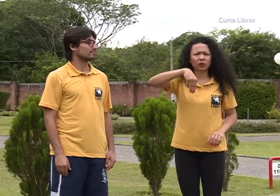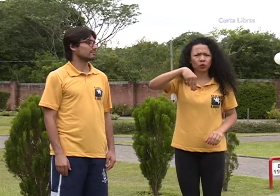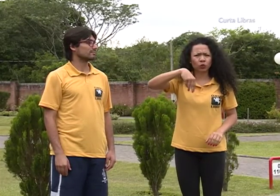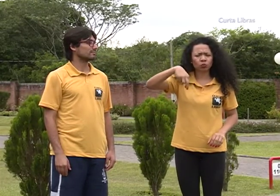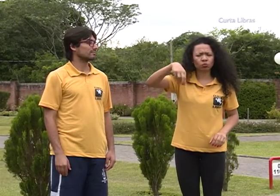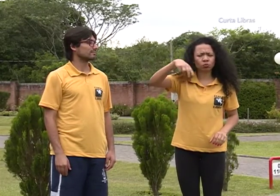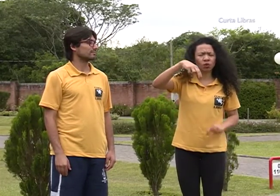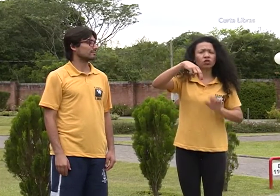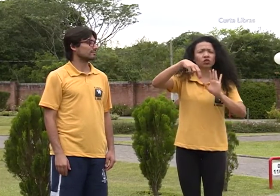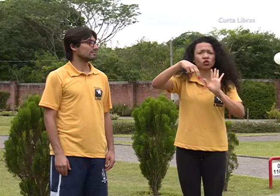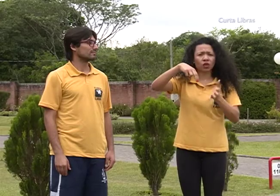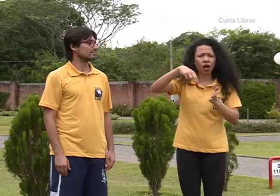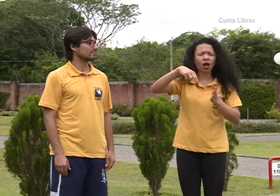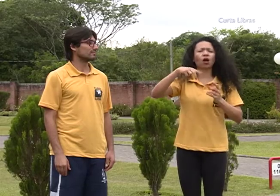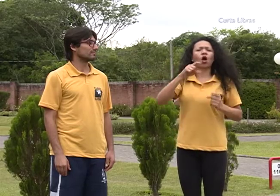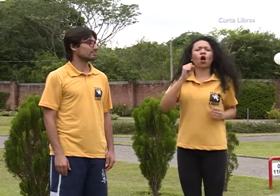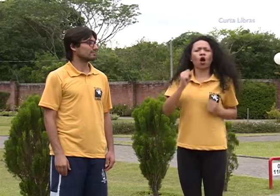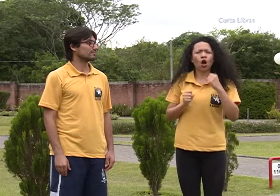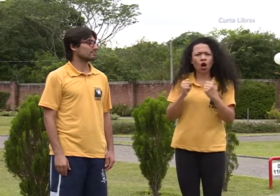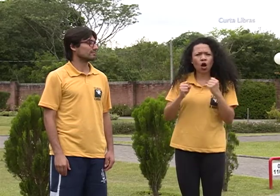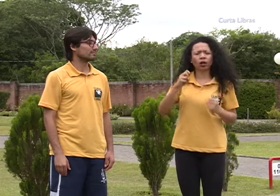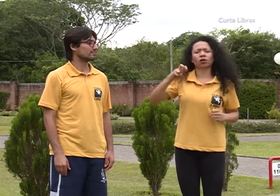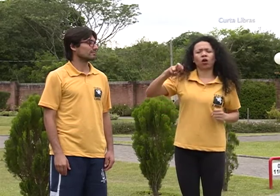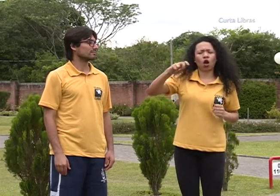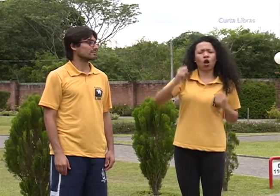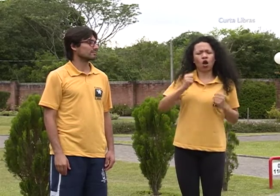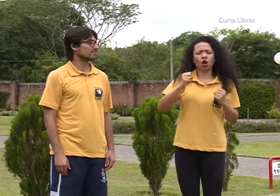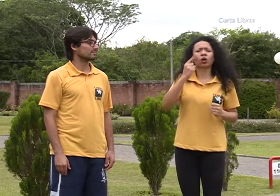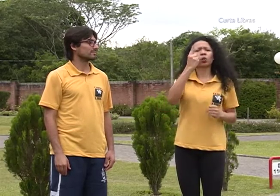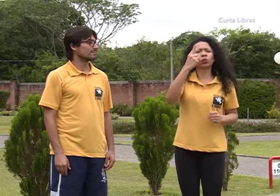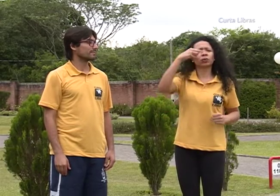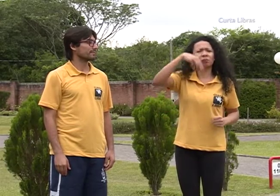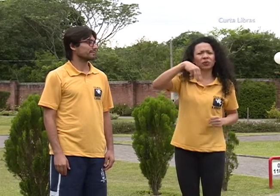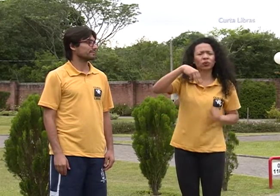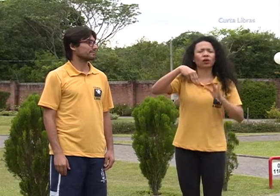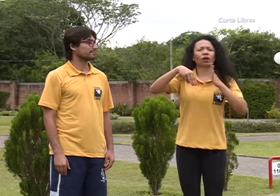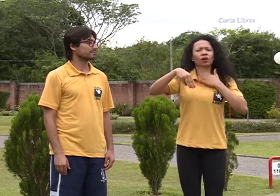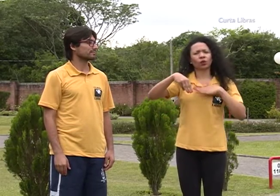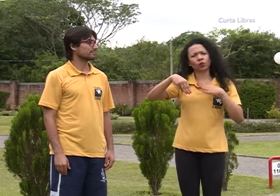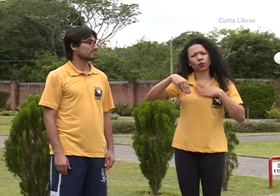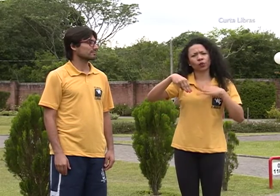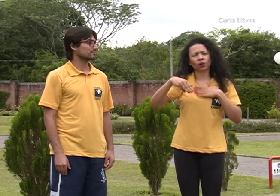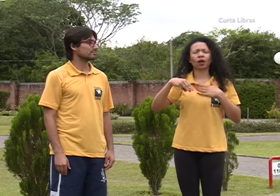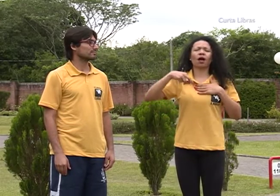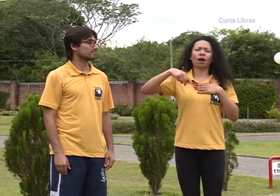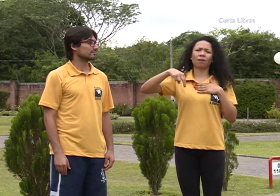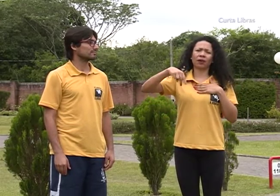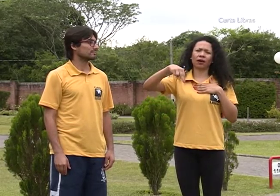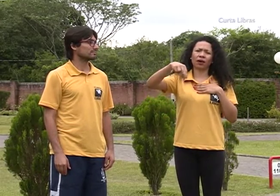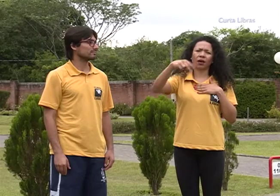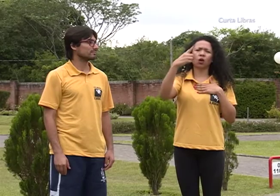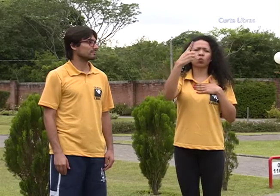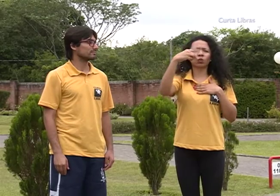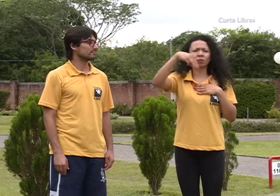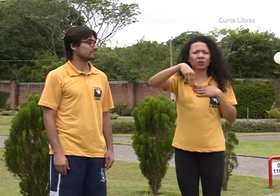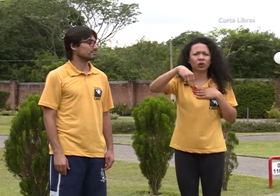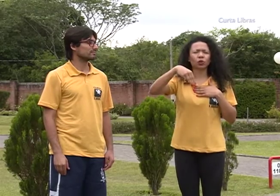e alternar com a corrida, fazendo um minuto caminhando, um minuto correndo e